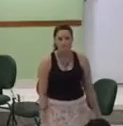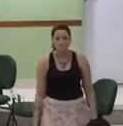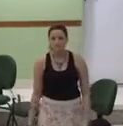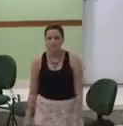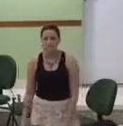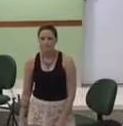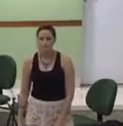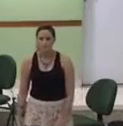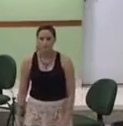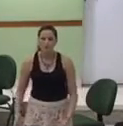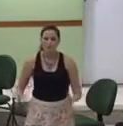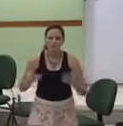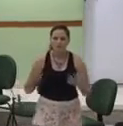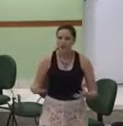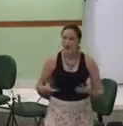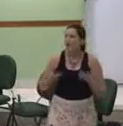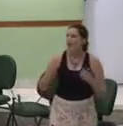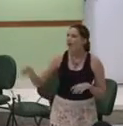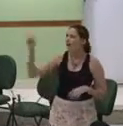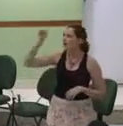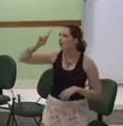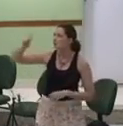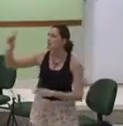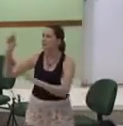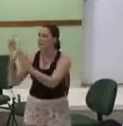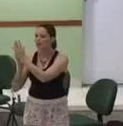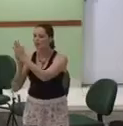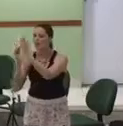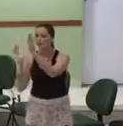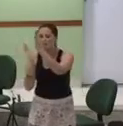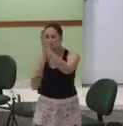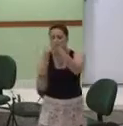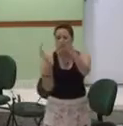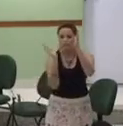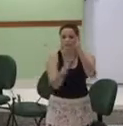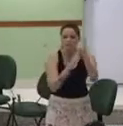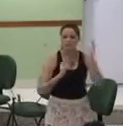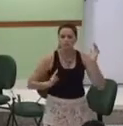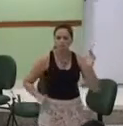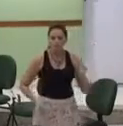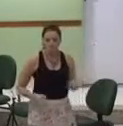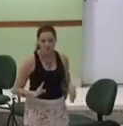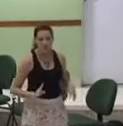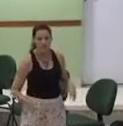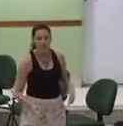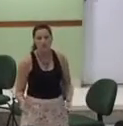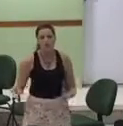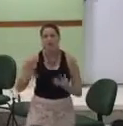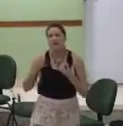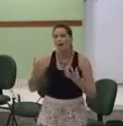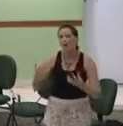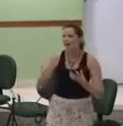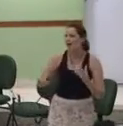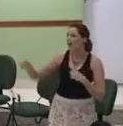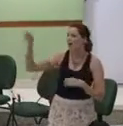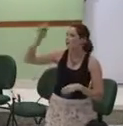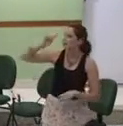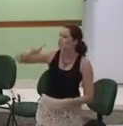é provar-te sempre mais mais pelo covarde